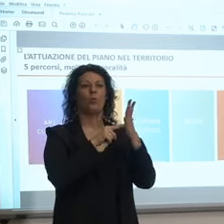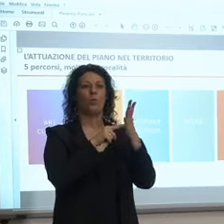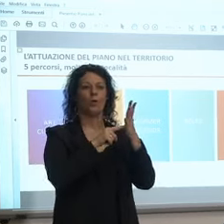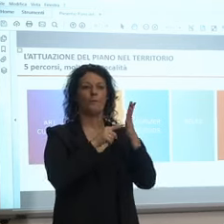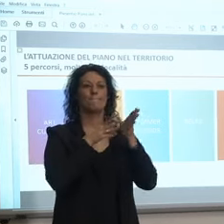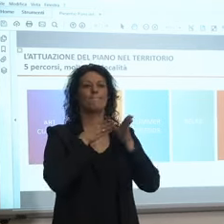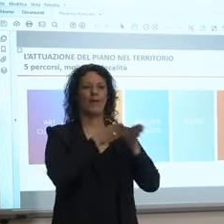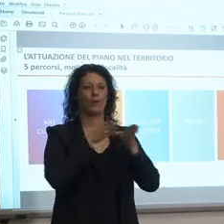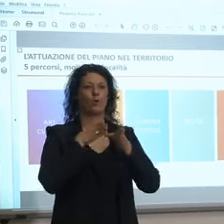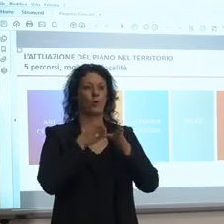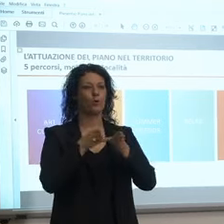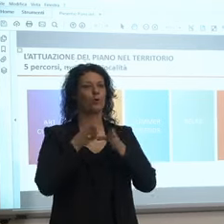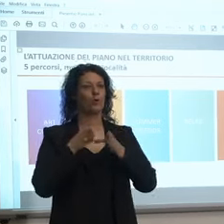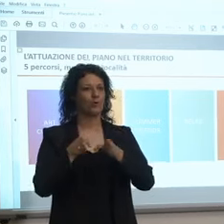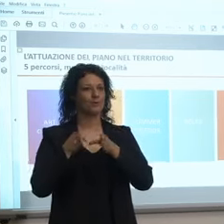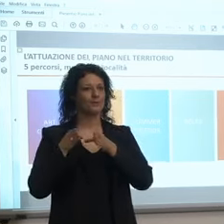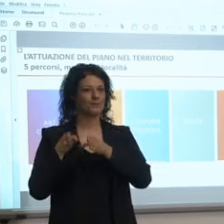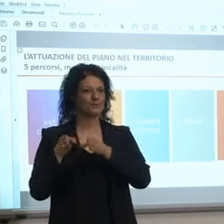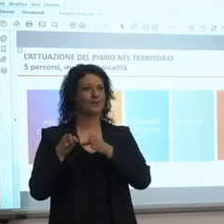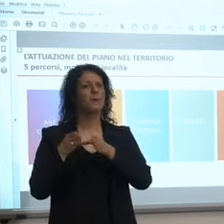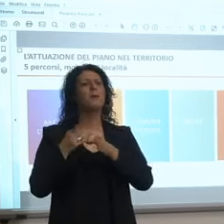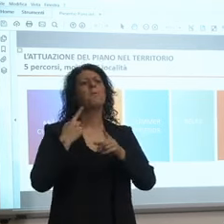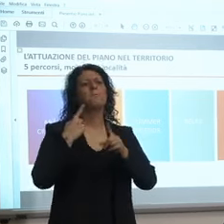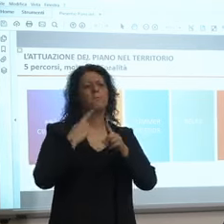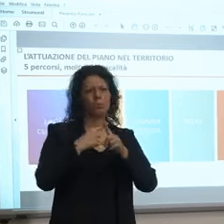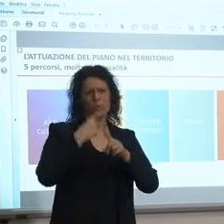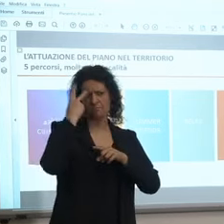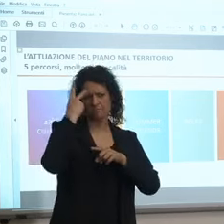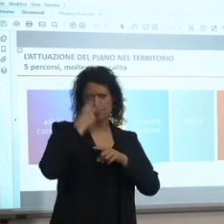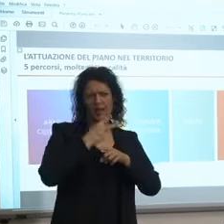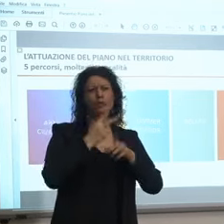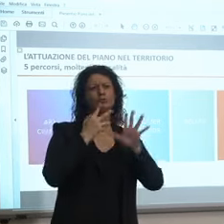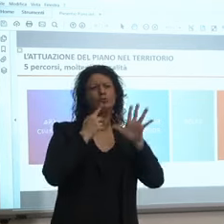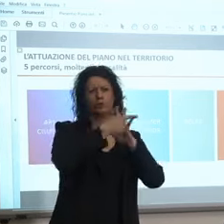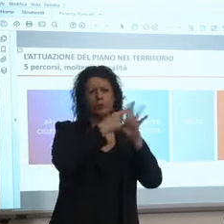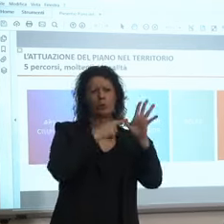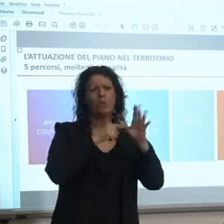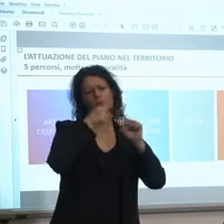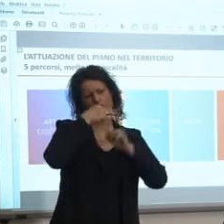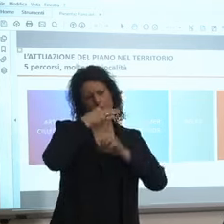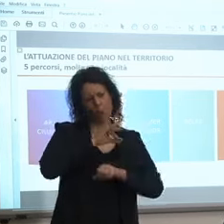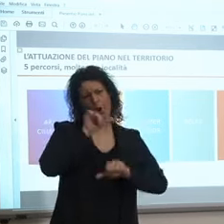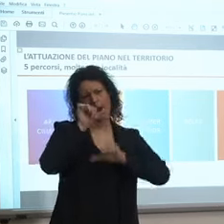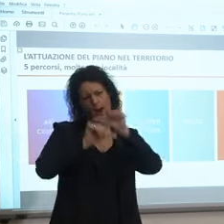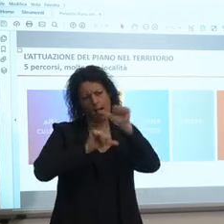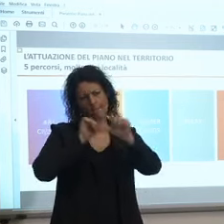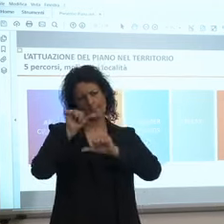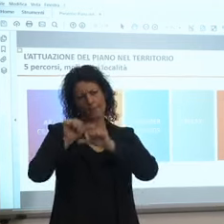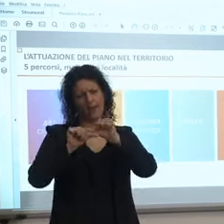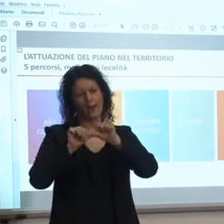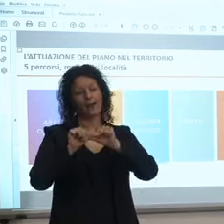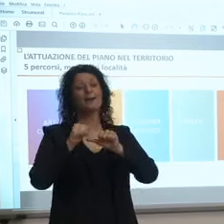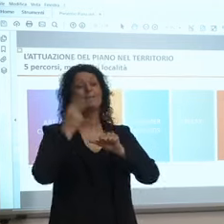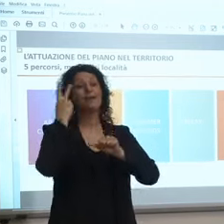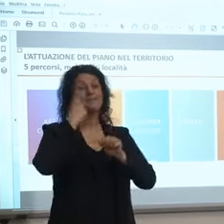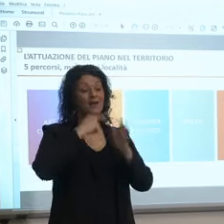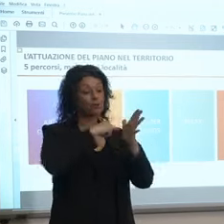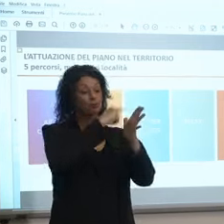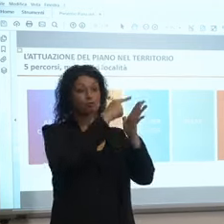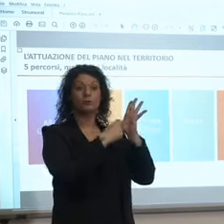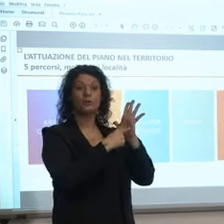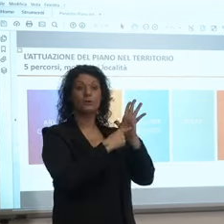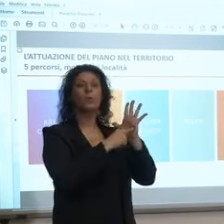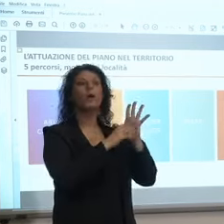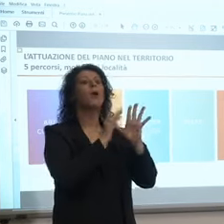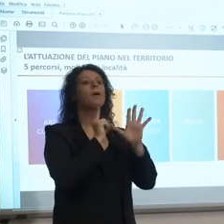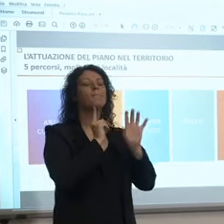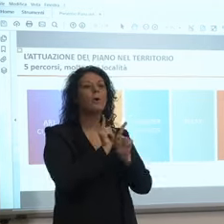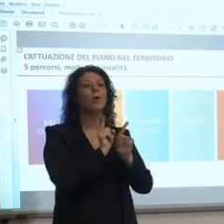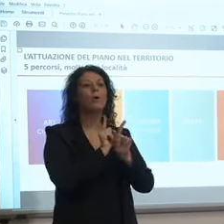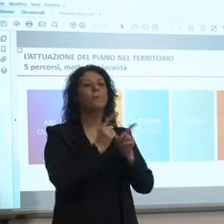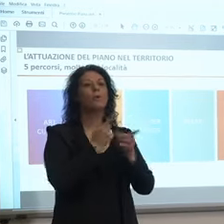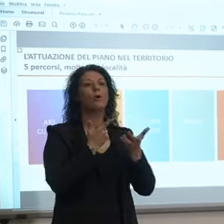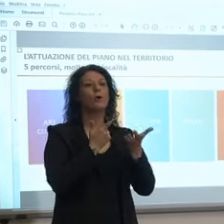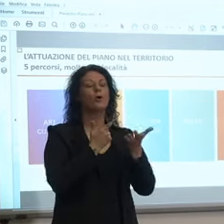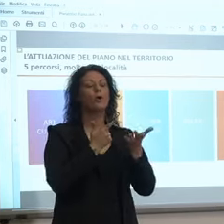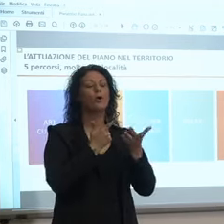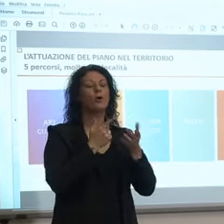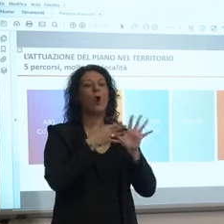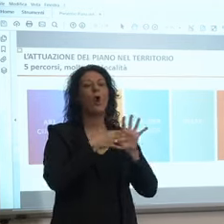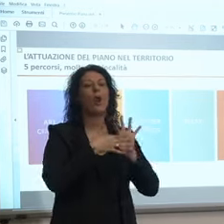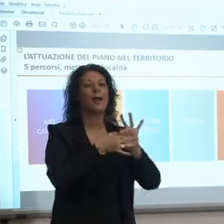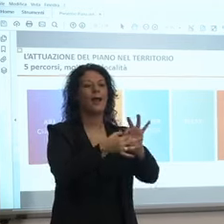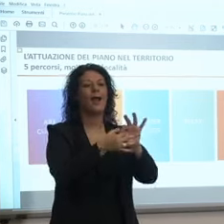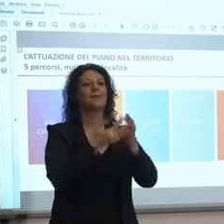dinamico possono essere cambiati rappresentano tutti i territori perché guardate che queste attività qua fortunatamente in Veneto